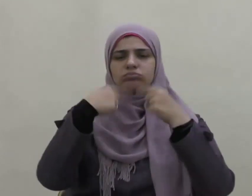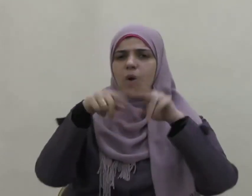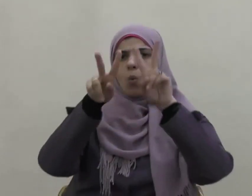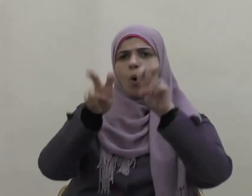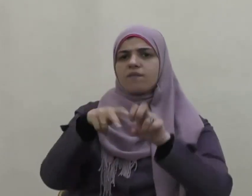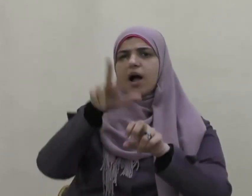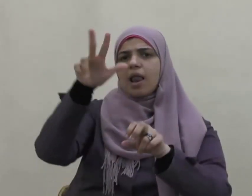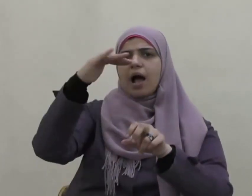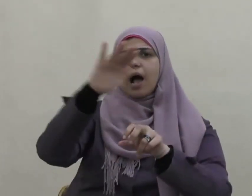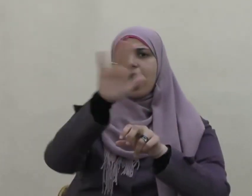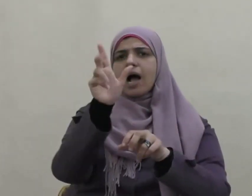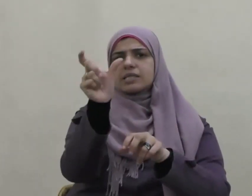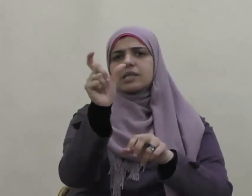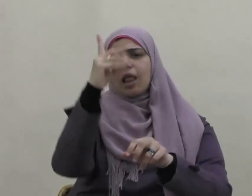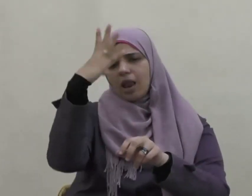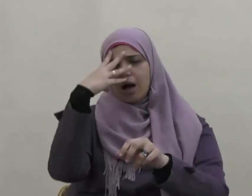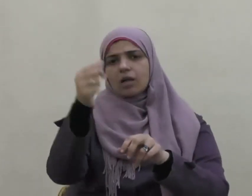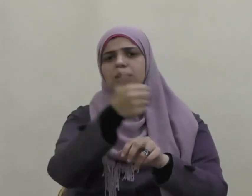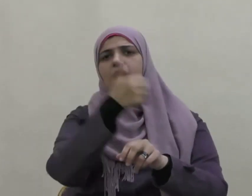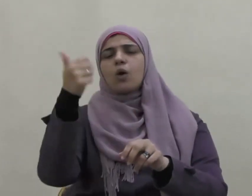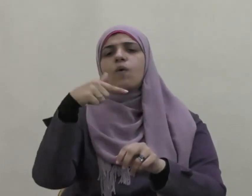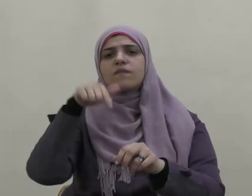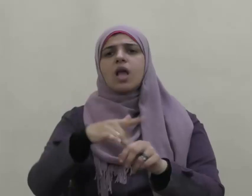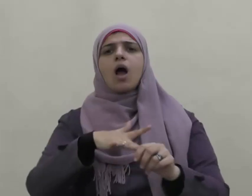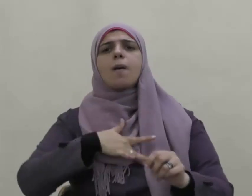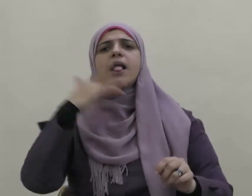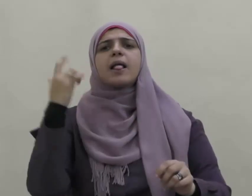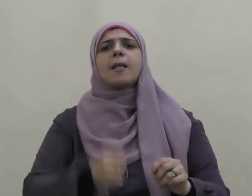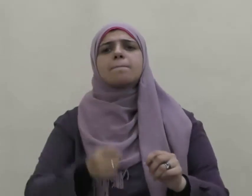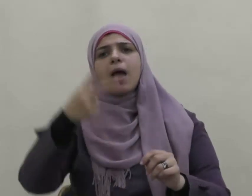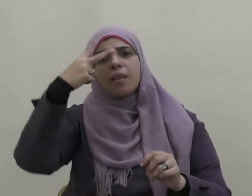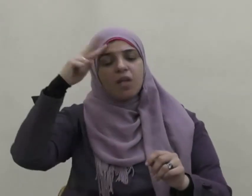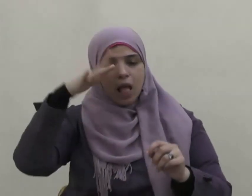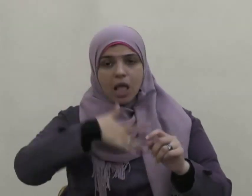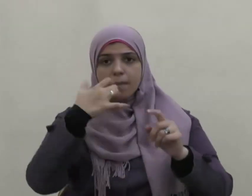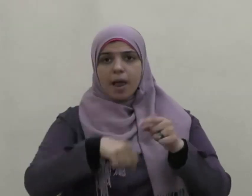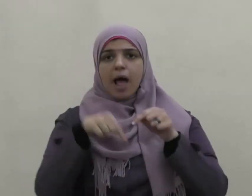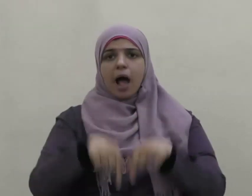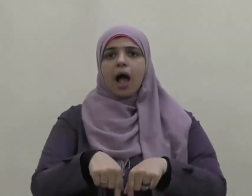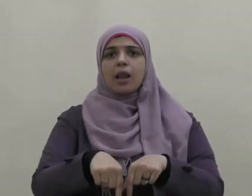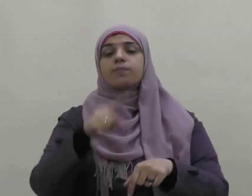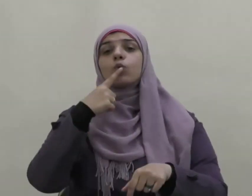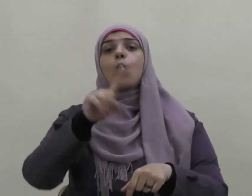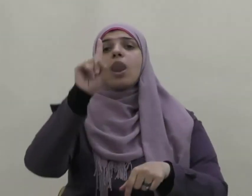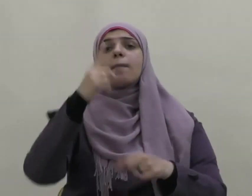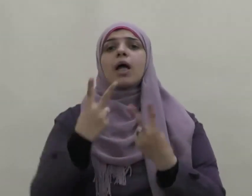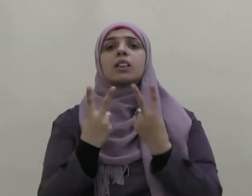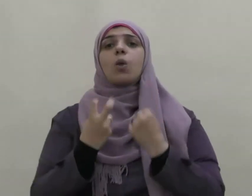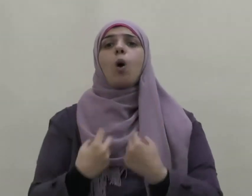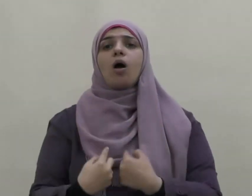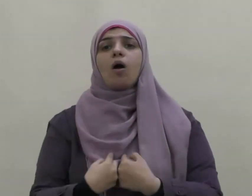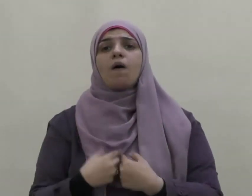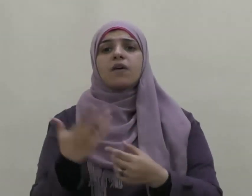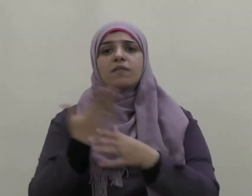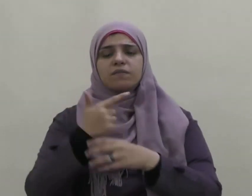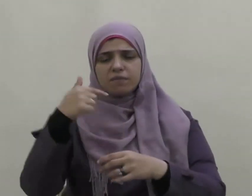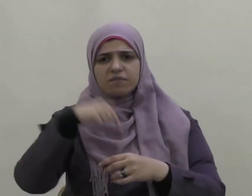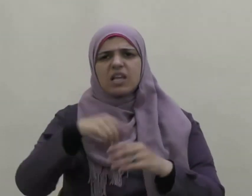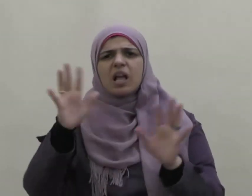رضي الله عنه في أصل إيمانه في الحال وإنما توقف في كماله الذي